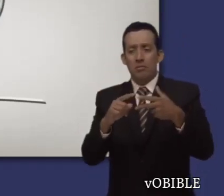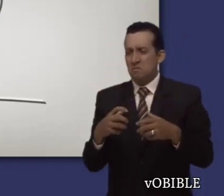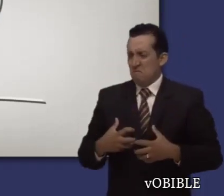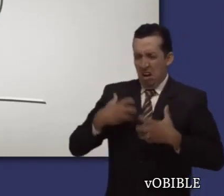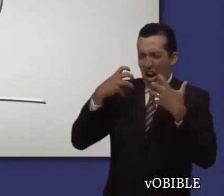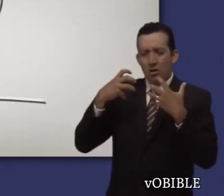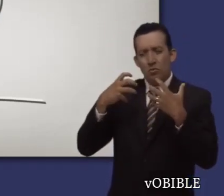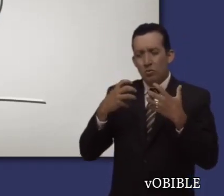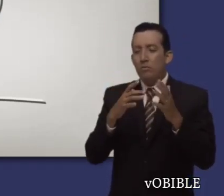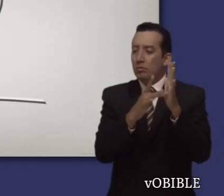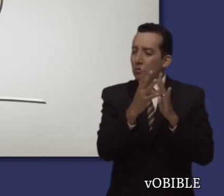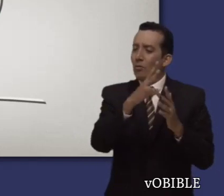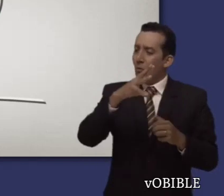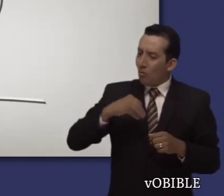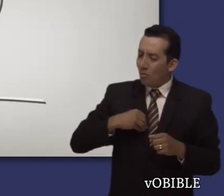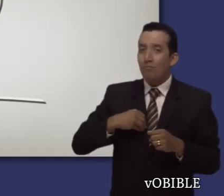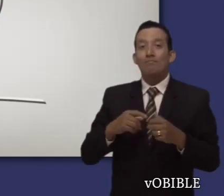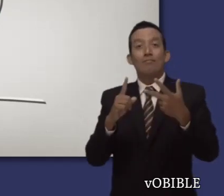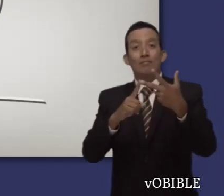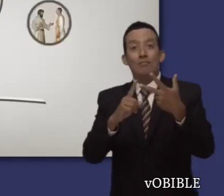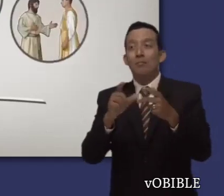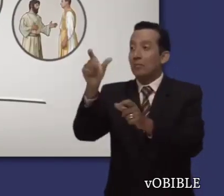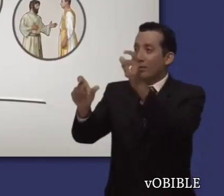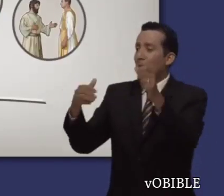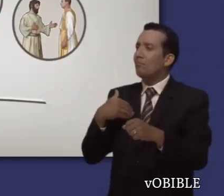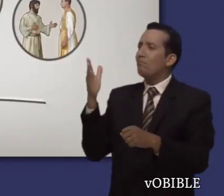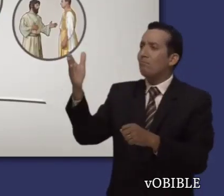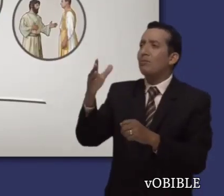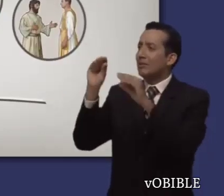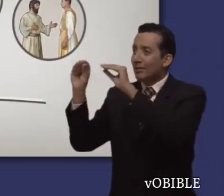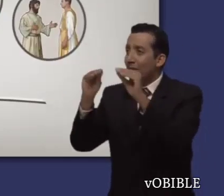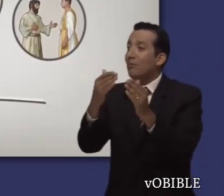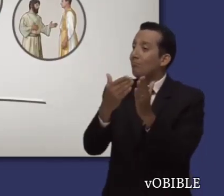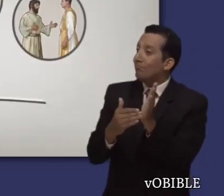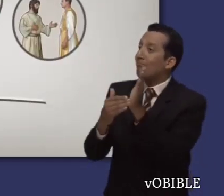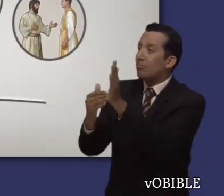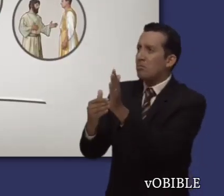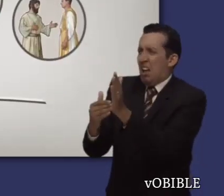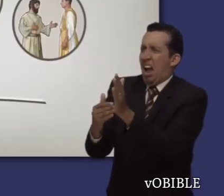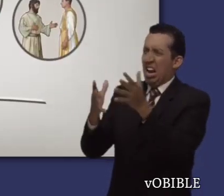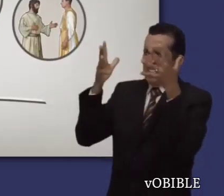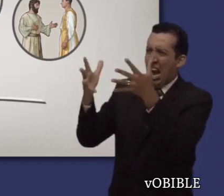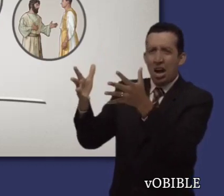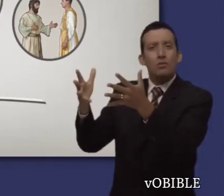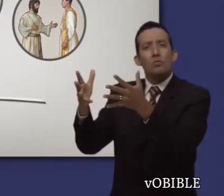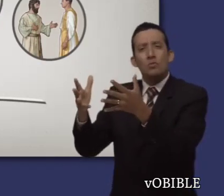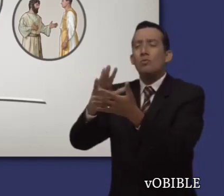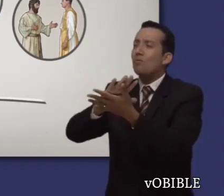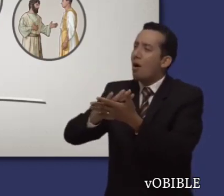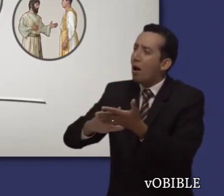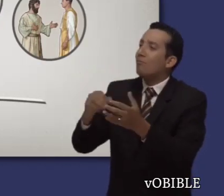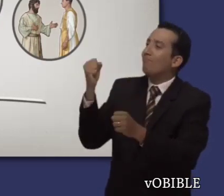En que debemos imitar la personalidad de Cristo y en que nuestra forma de hablar siempre debe ser agradable, sobre todo